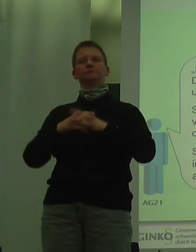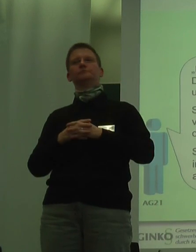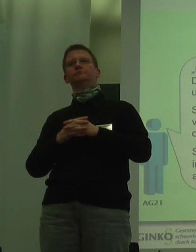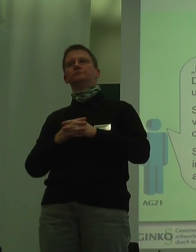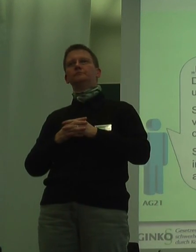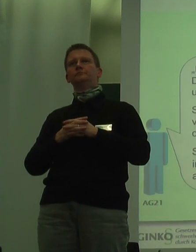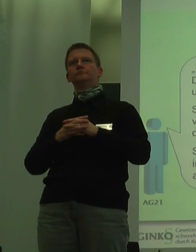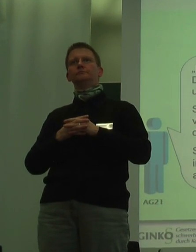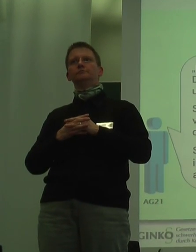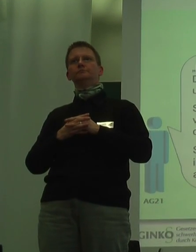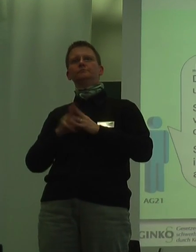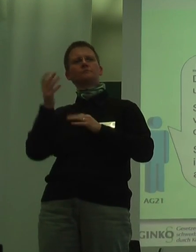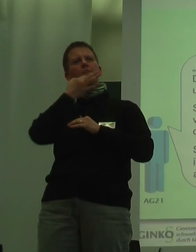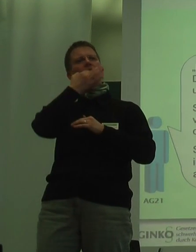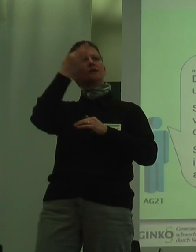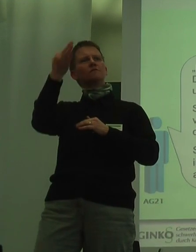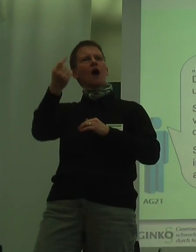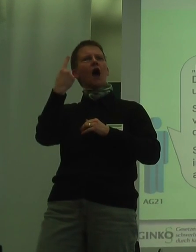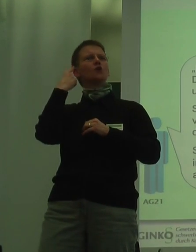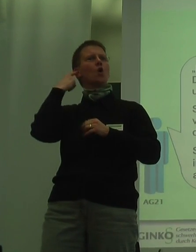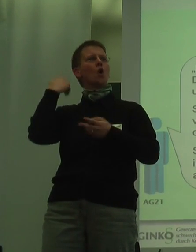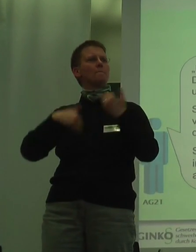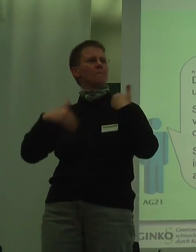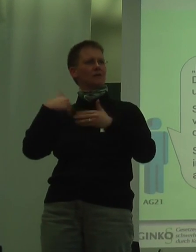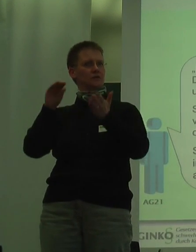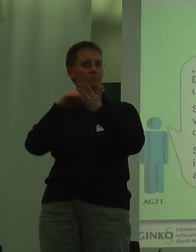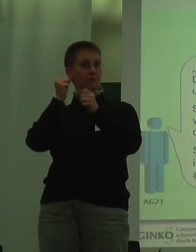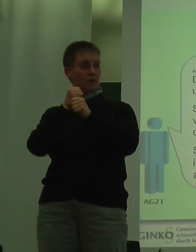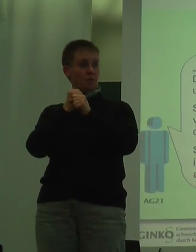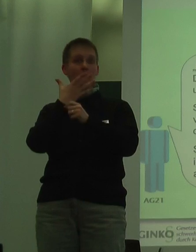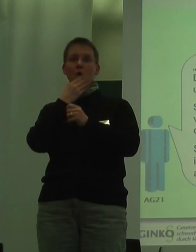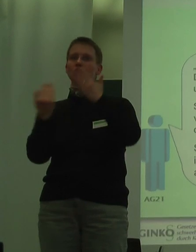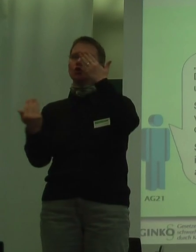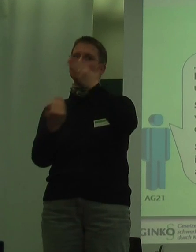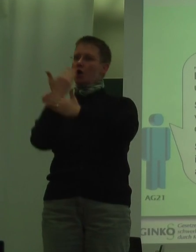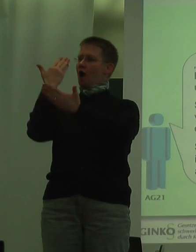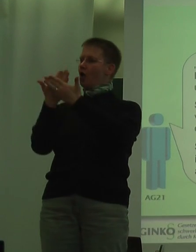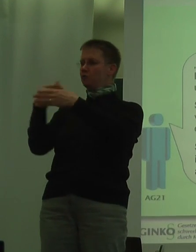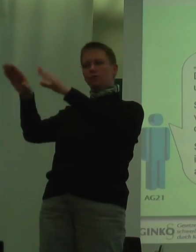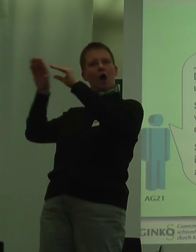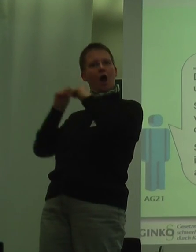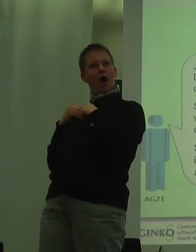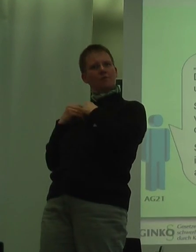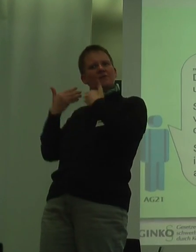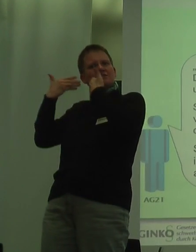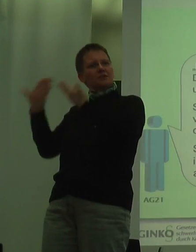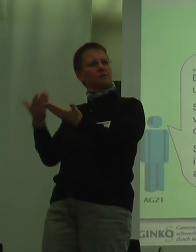Ja, hier haben wir die Frage. Ein Hörner, mit dem Mitarbeiter möchte bei Ihnen eine neue Aufgabe übernehmen. Welche Möglichkeiten hat er denn da?